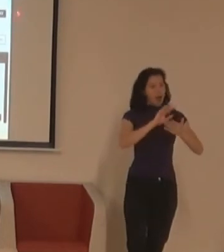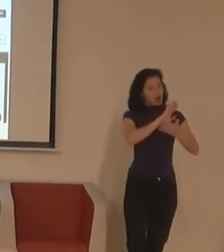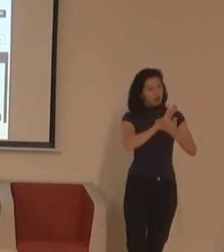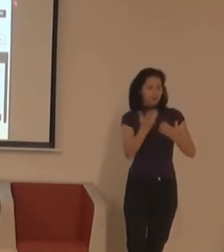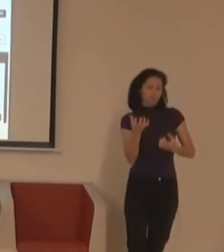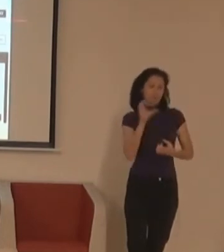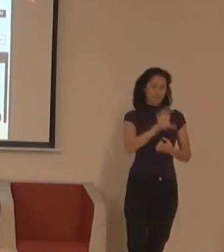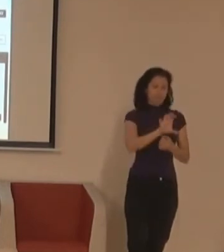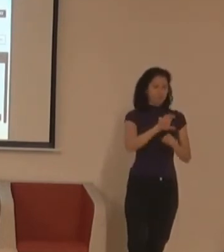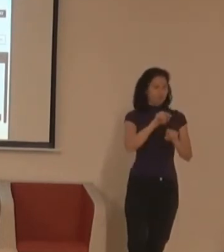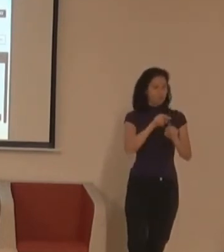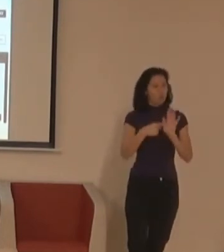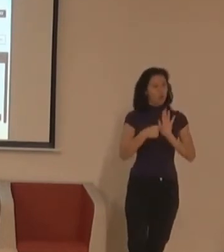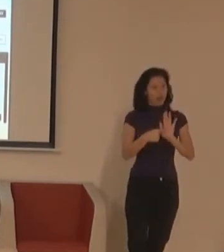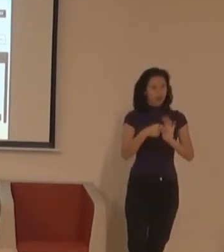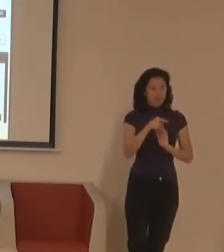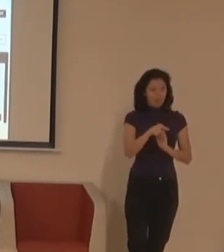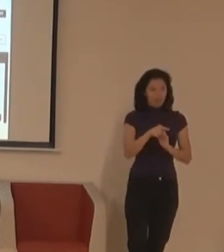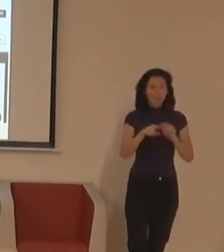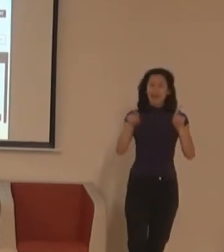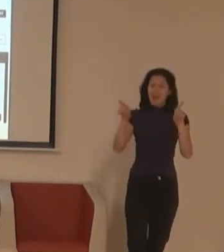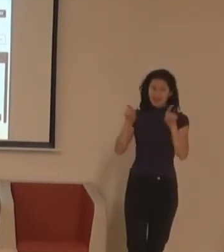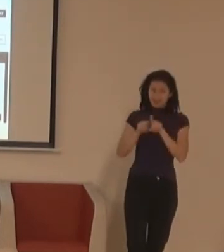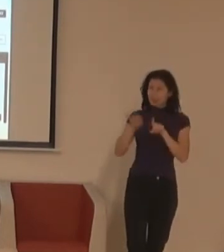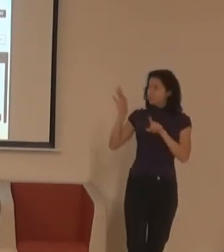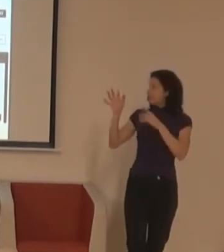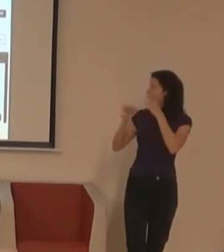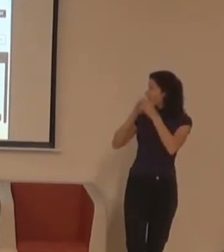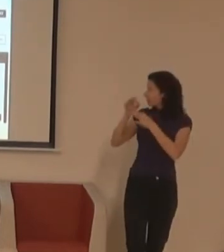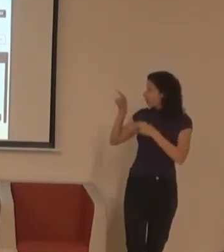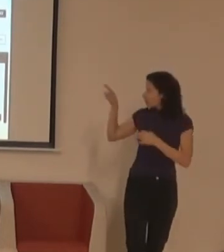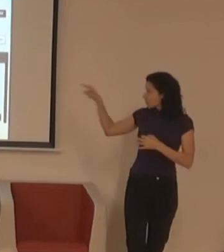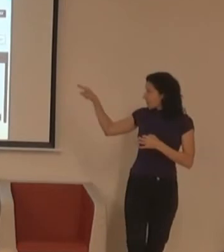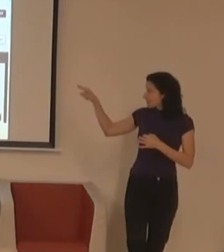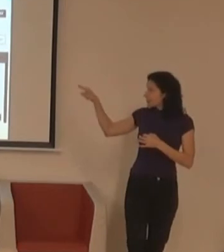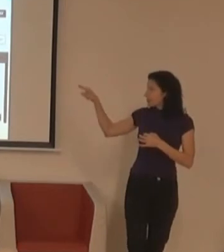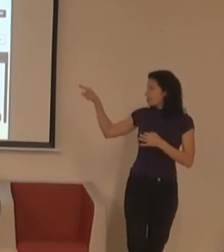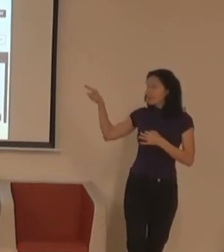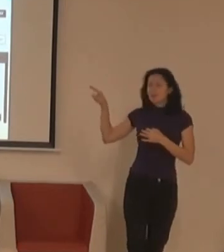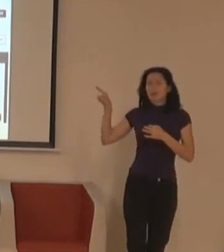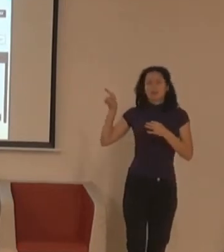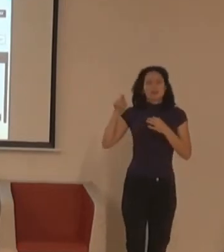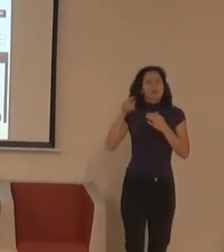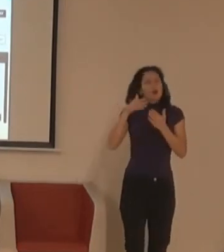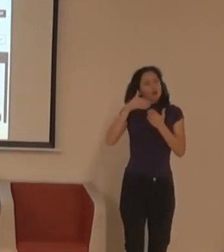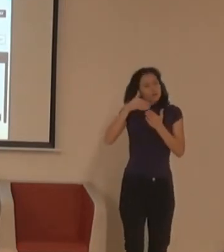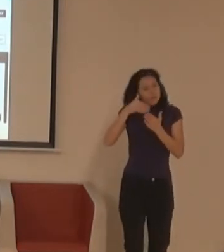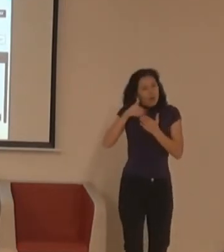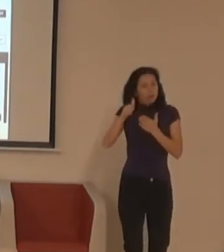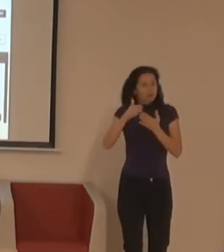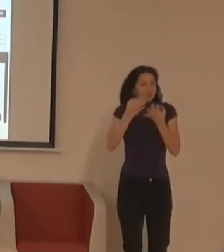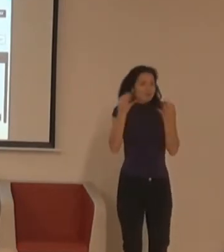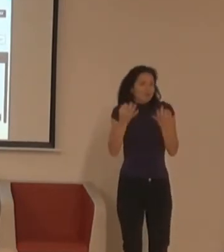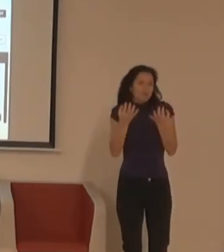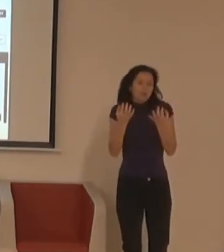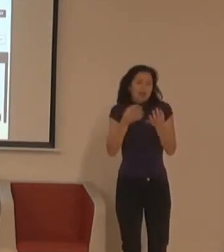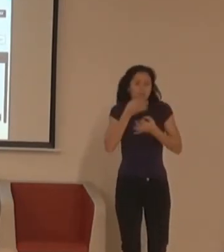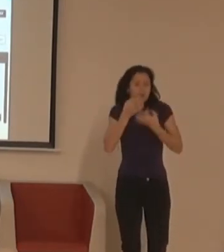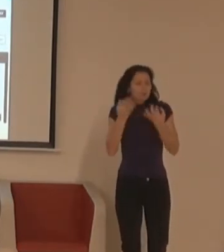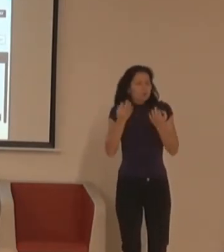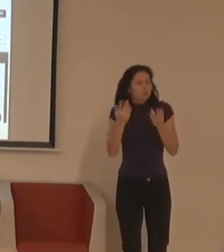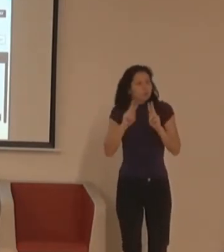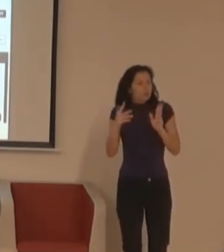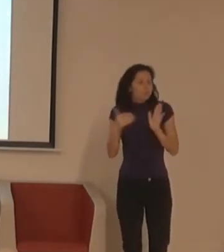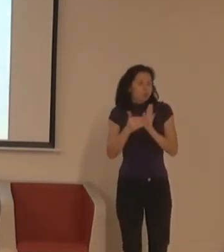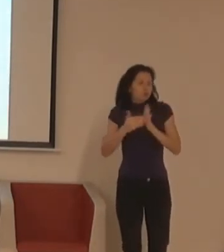informace zase opět o přístupnosti, kde jsou na mikrosládce toho webu všechny informace o přístupných opatření, který můžete během toho festivalu využít.